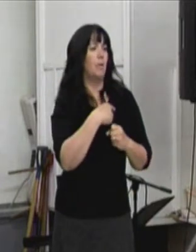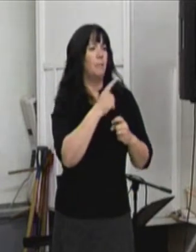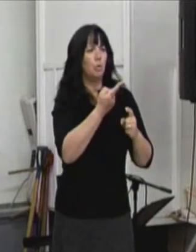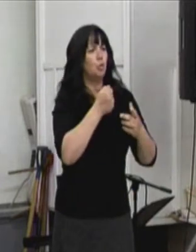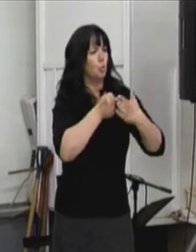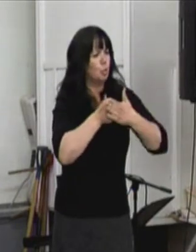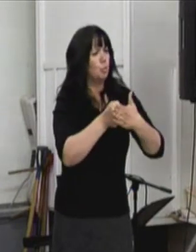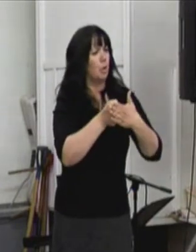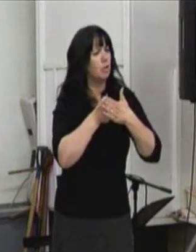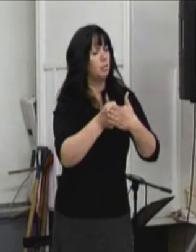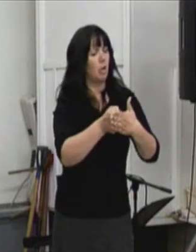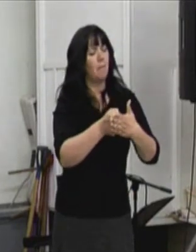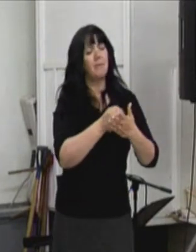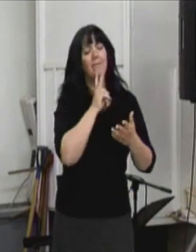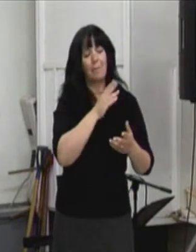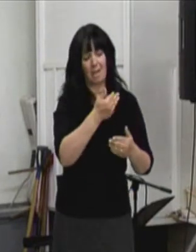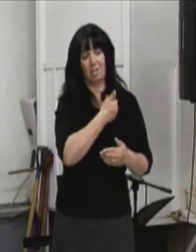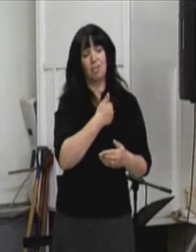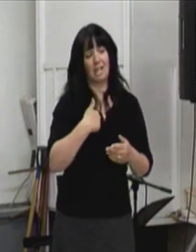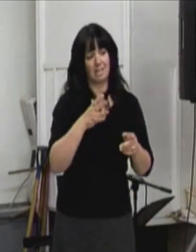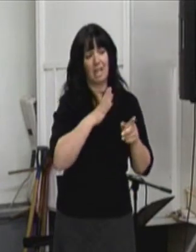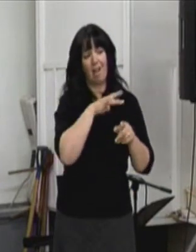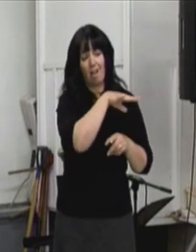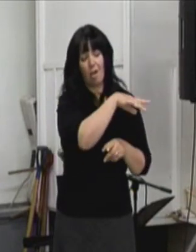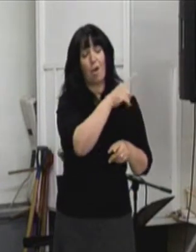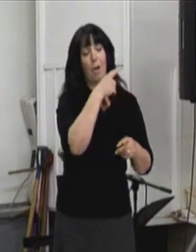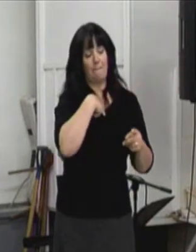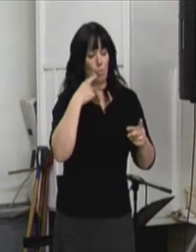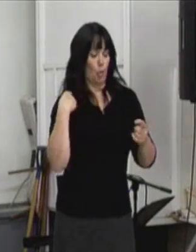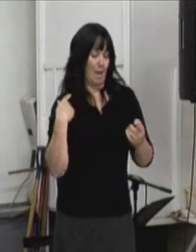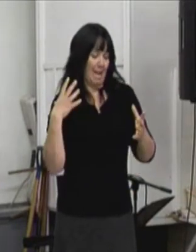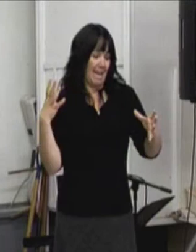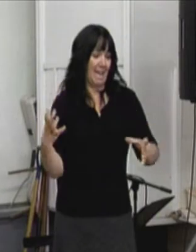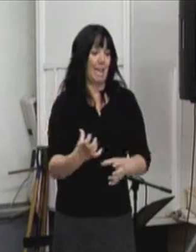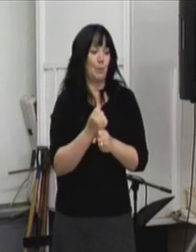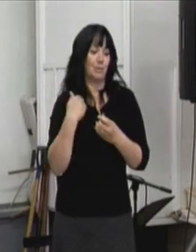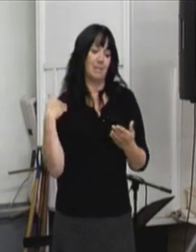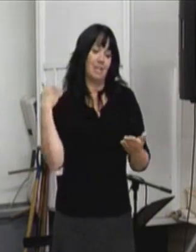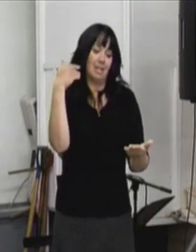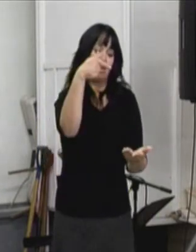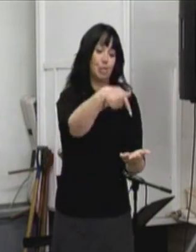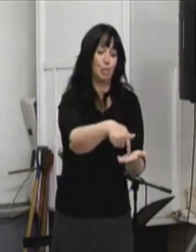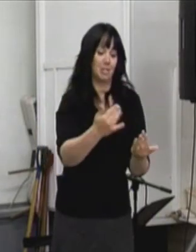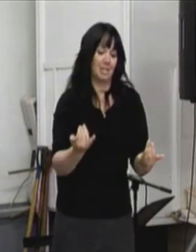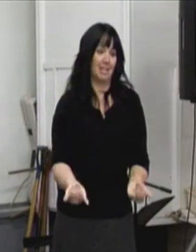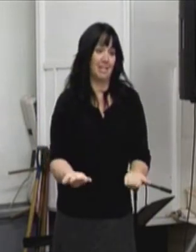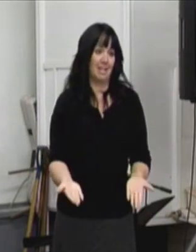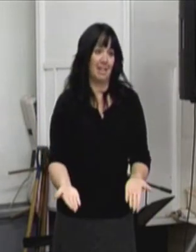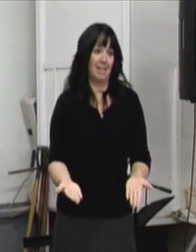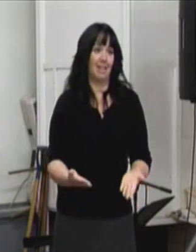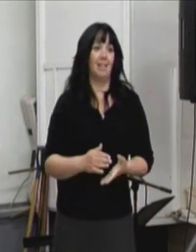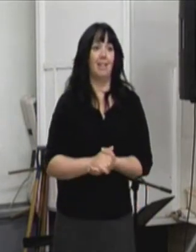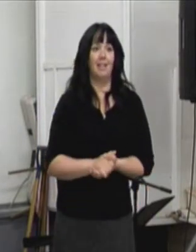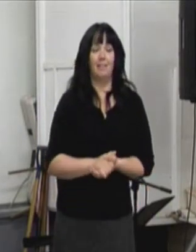C'est grâce à eux que je suis rendue là où je suis. Merci beaucoup. Pour terminer,